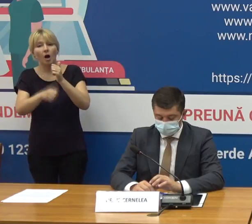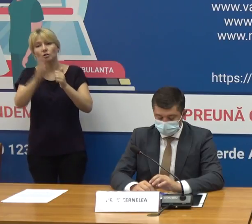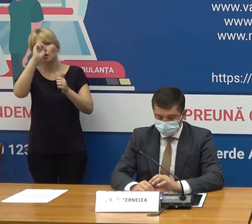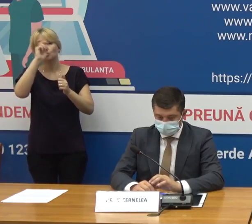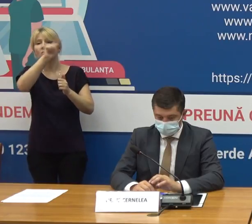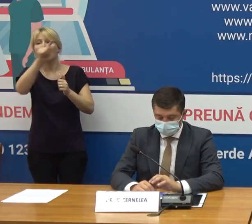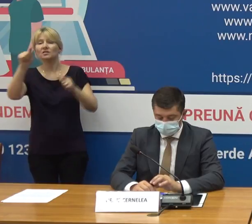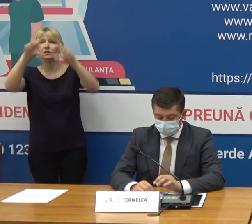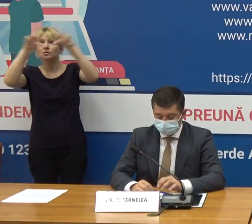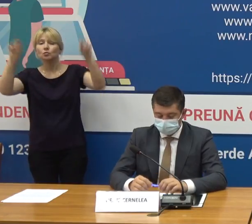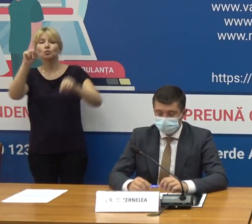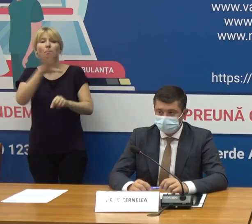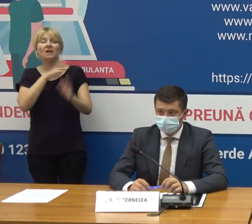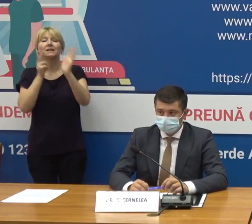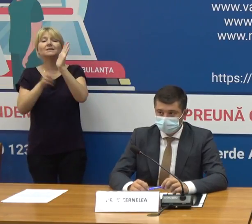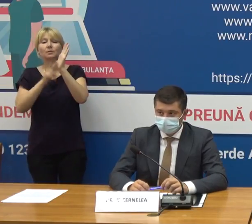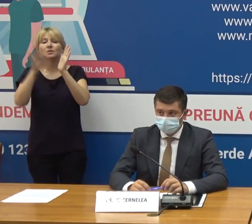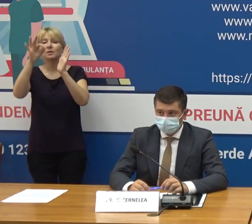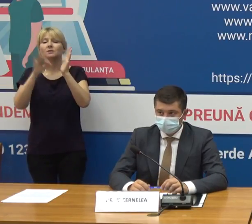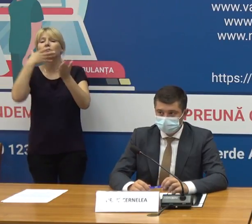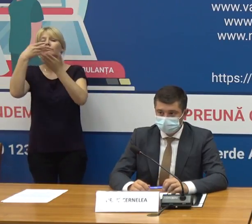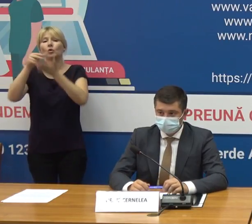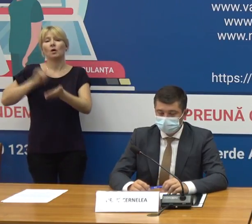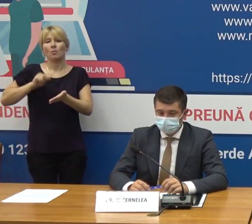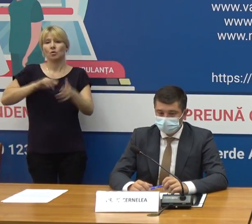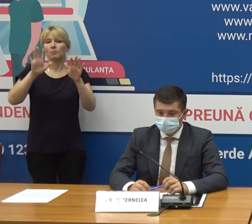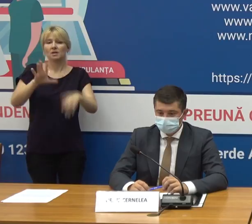70% din angajați vaccinați